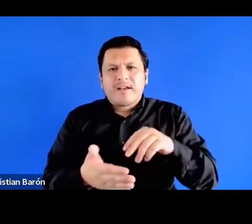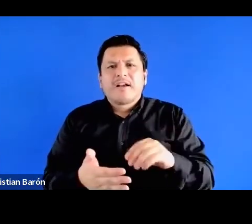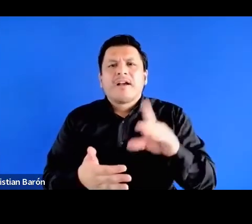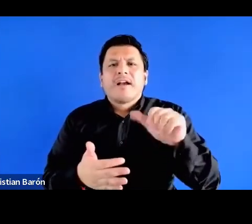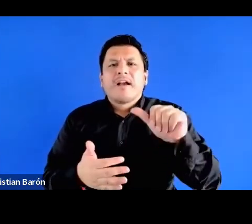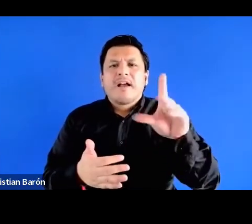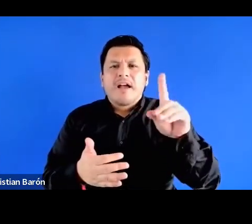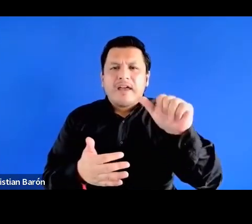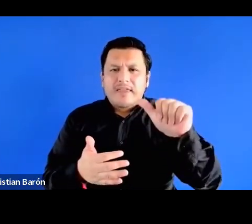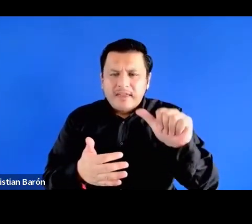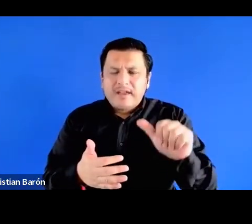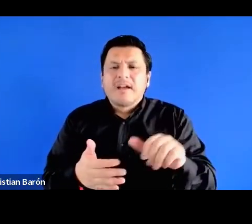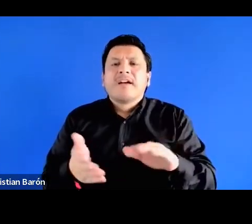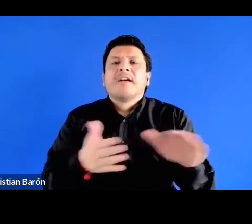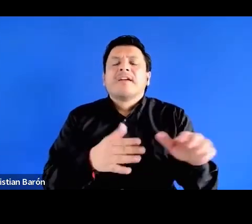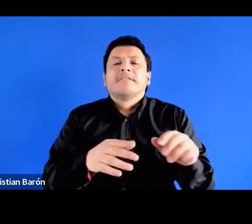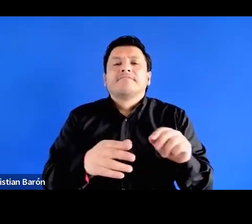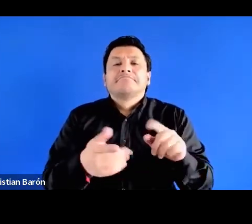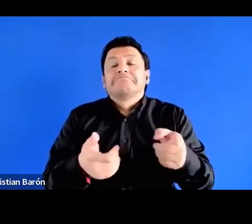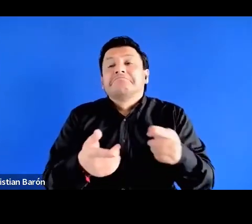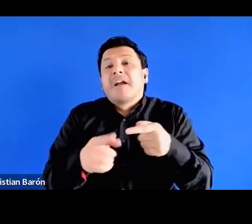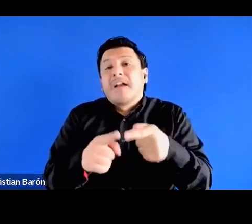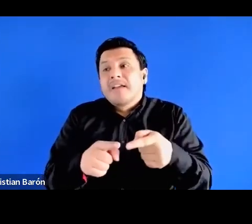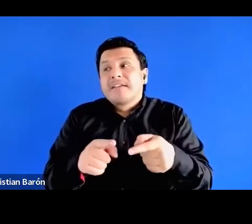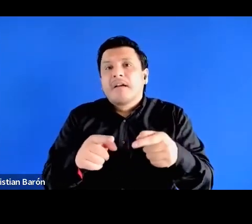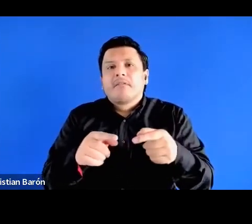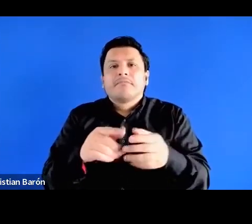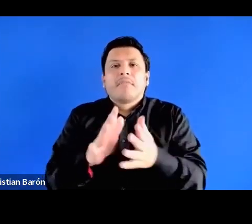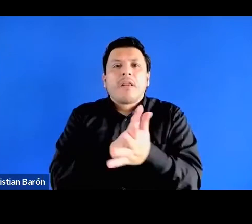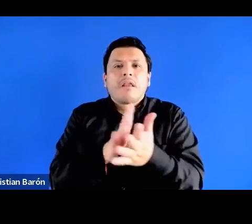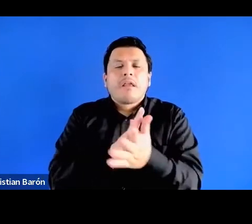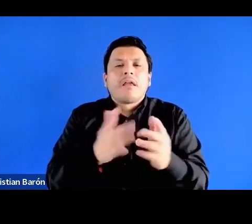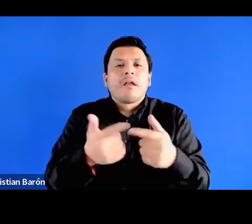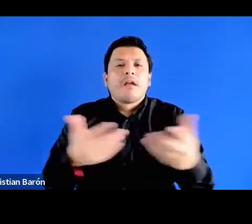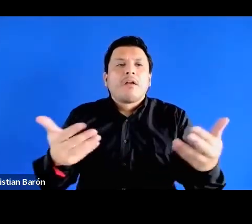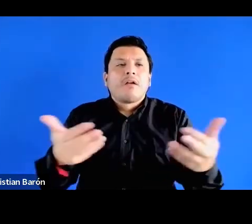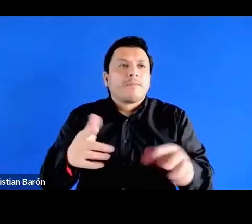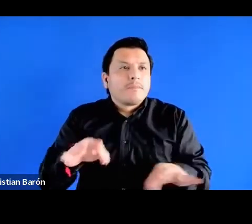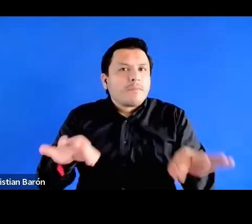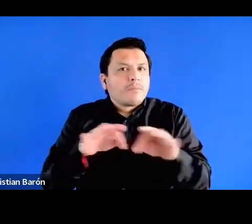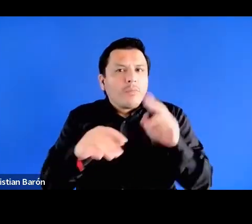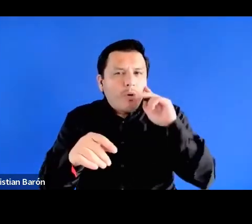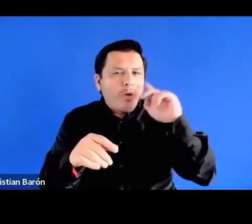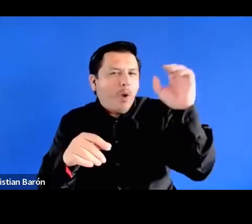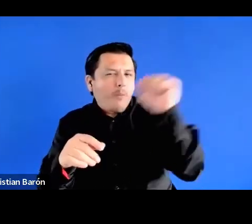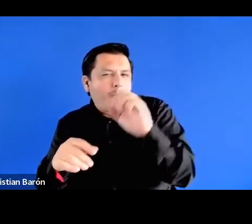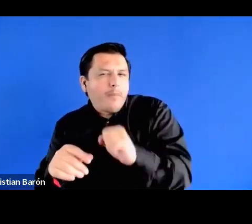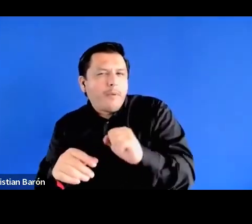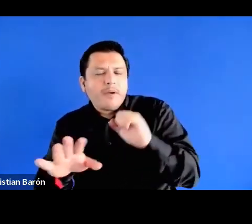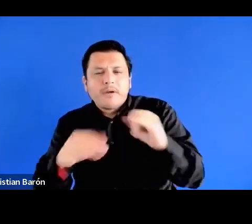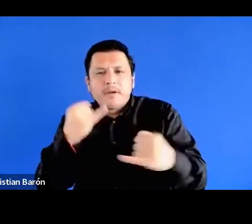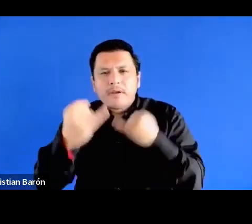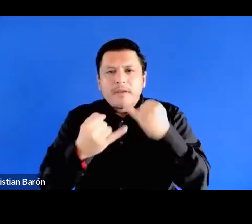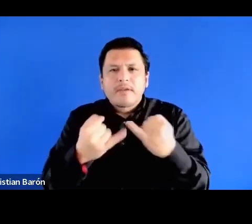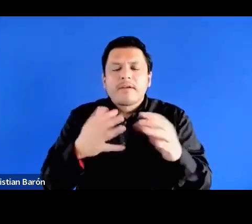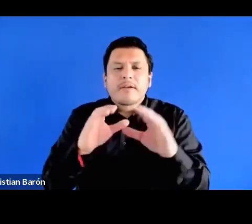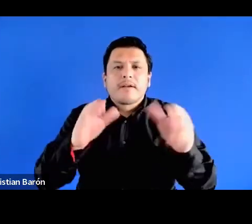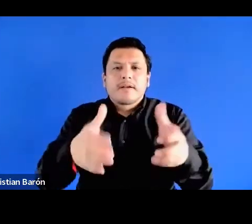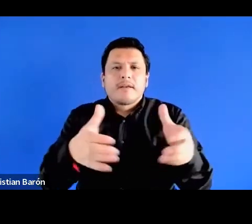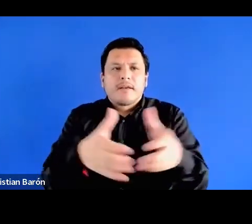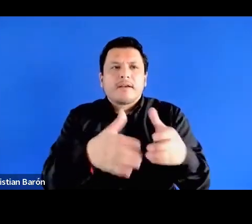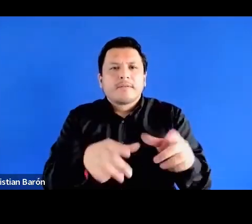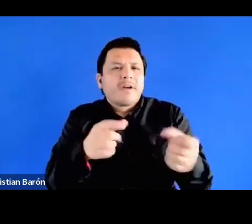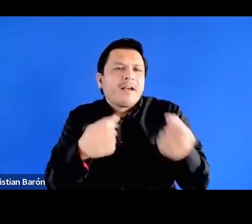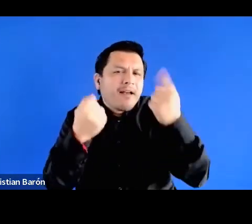Vizky y en que este trabajo habla sobre la identificación de clase como es clave para entender los